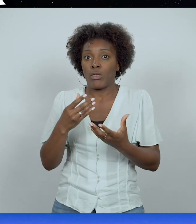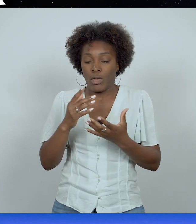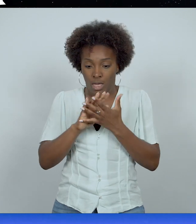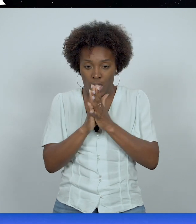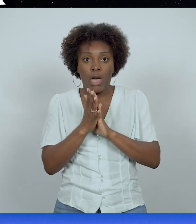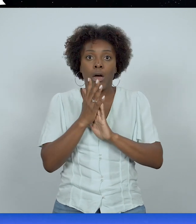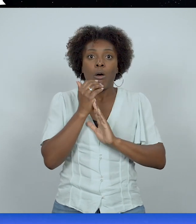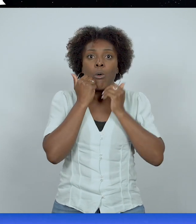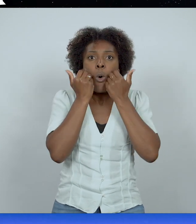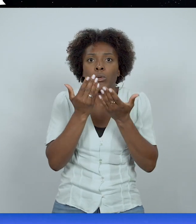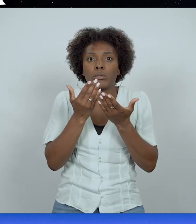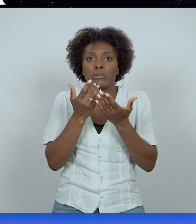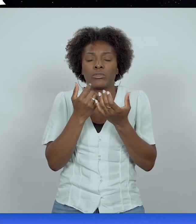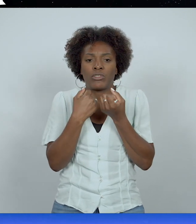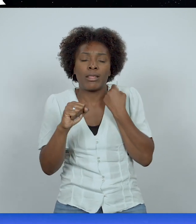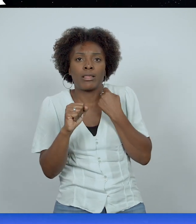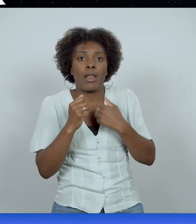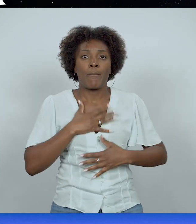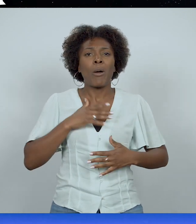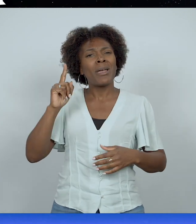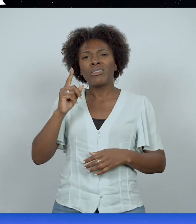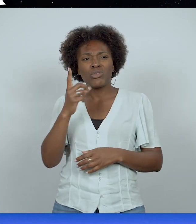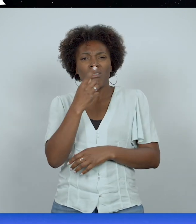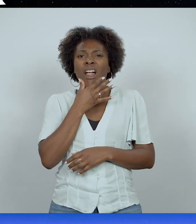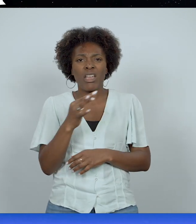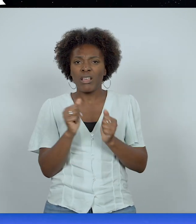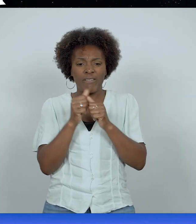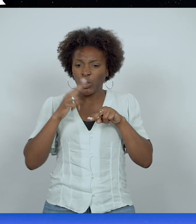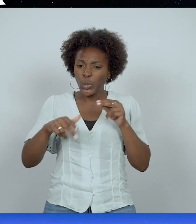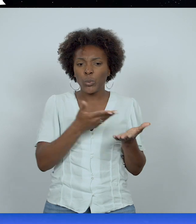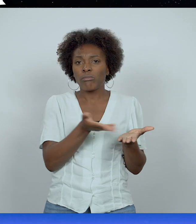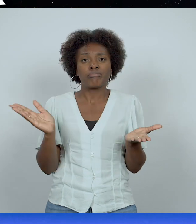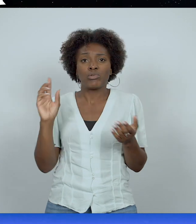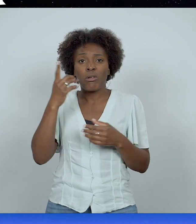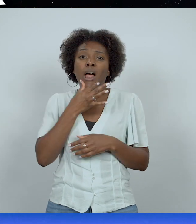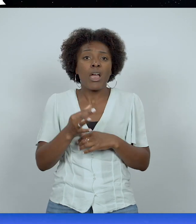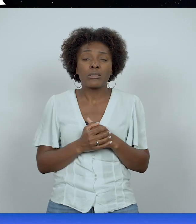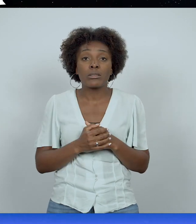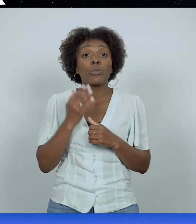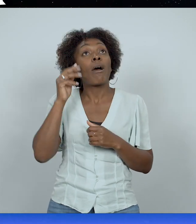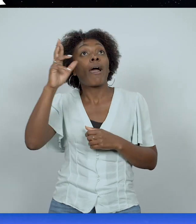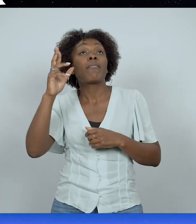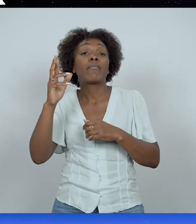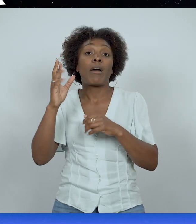la peur, cette gêne-là. Mais Dieu est à l'aise avec cela, avec la nudité. Donc, si tu fais un rêve où tu es nu, ça peut venir de Dieu.